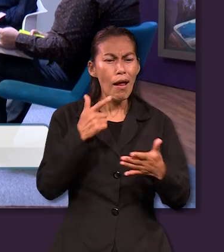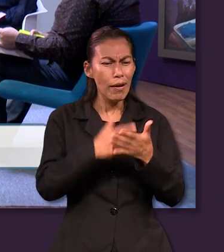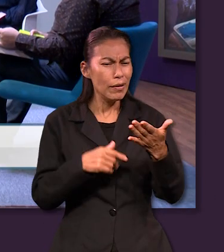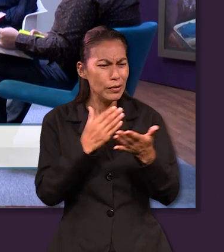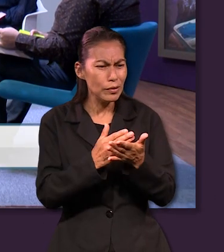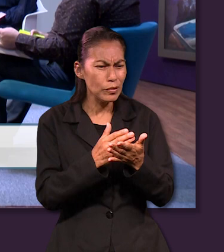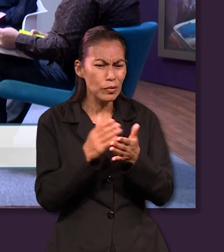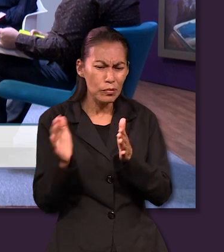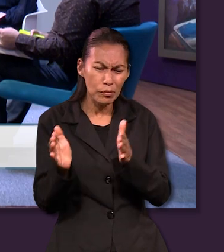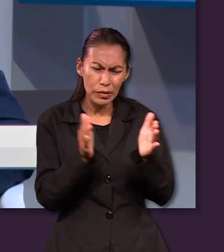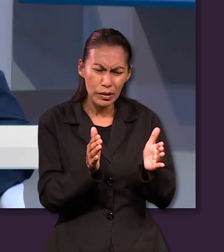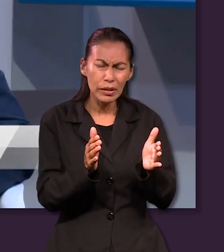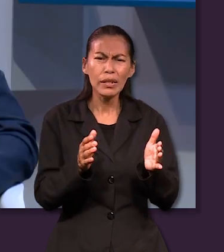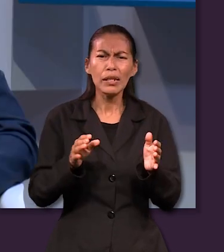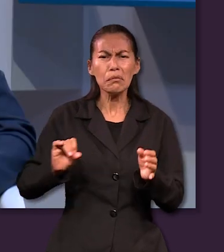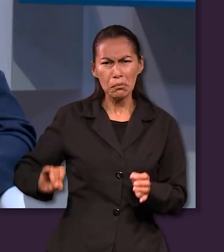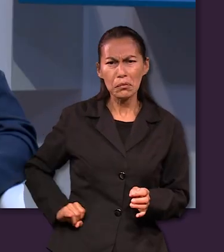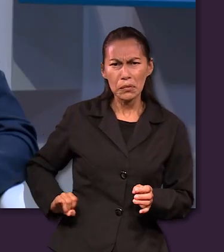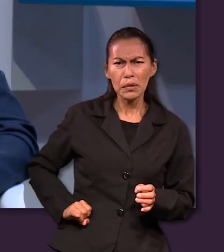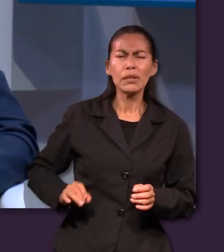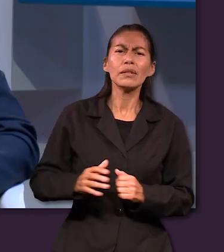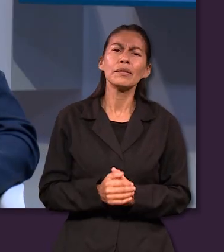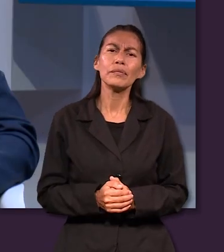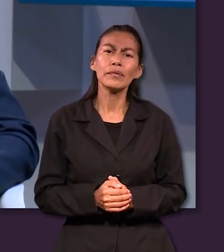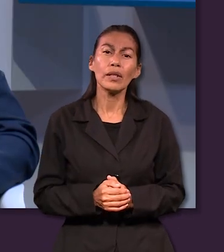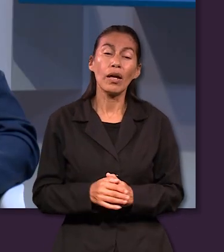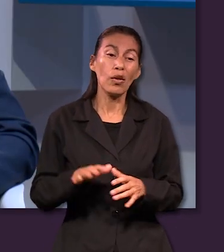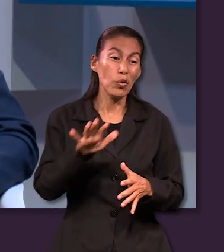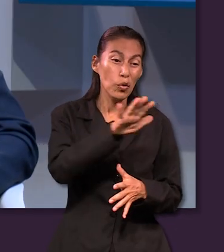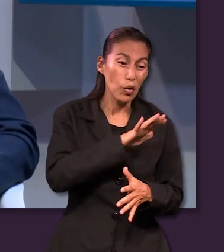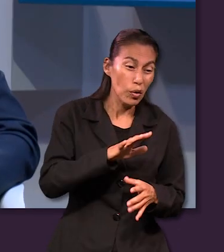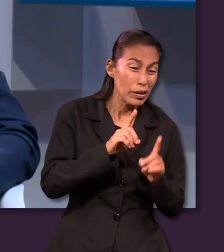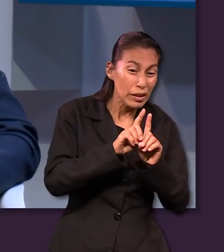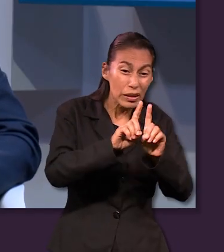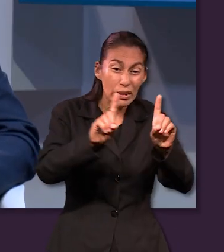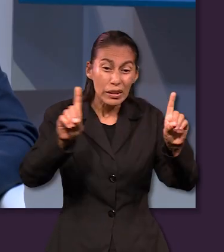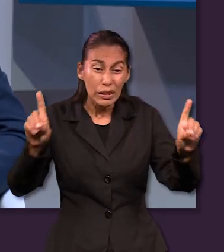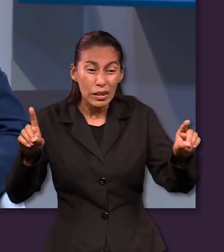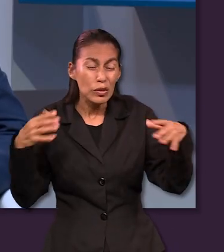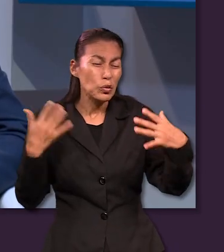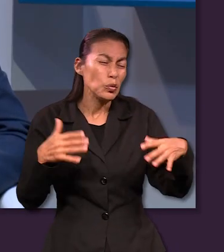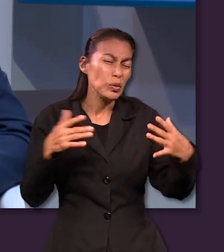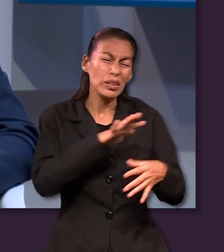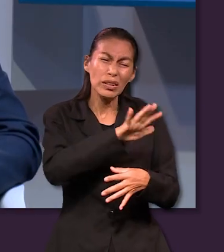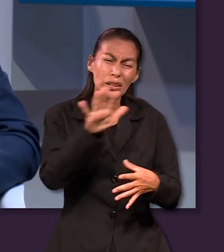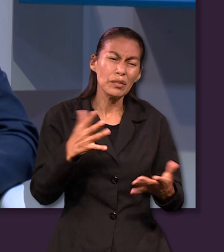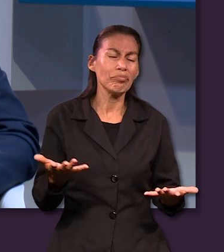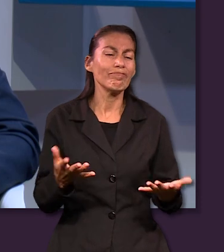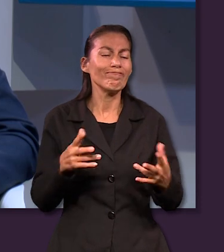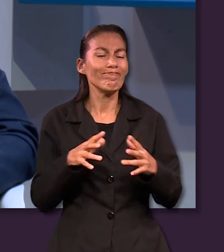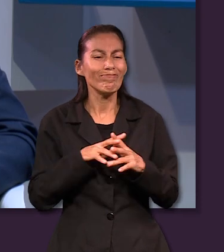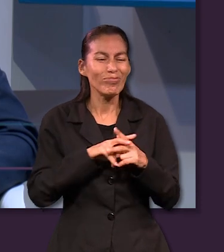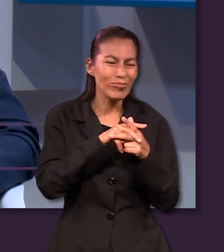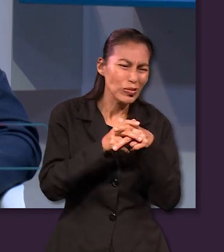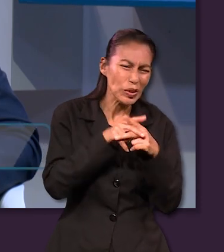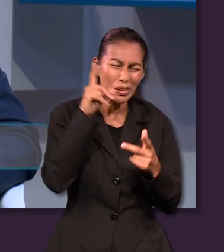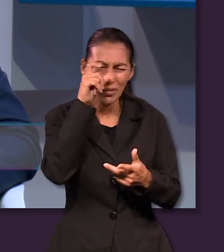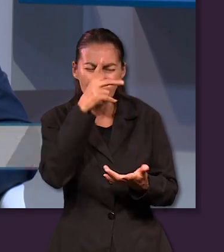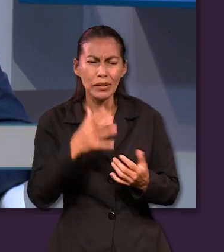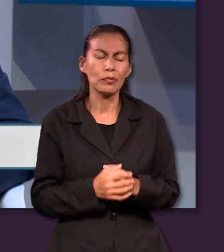lección que tiene que ver con el gran conflicto en el desierto. Según Lucas 4.1, dice que Jesús lleno